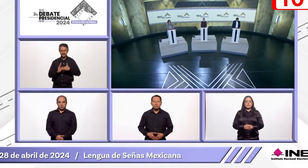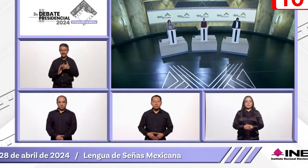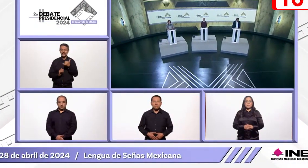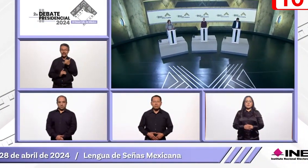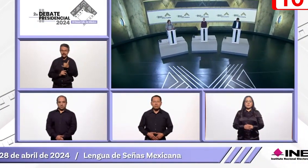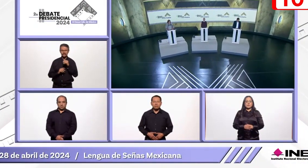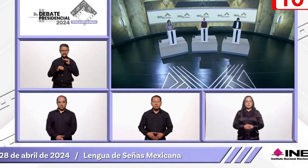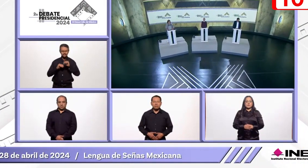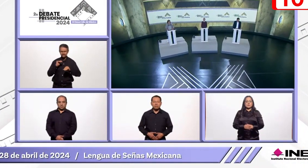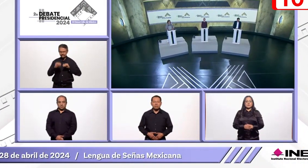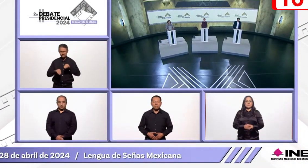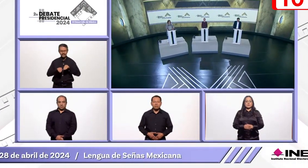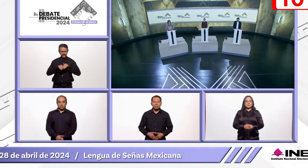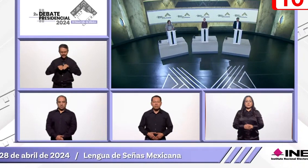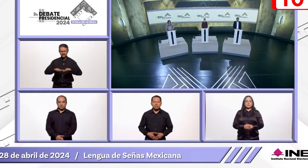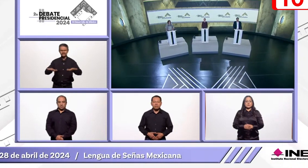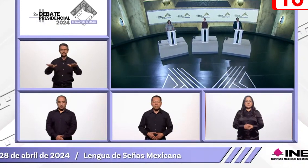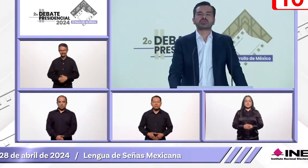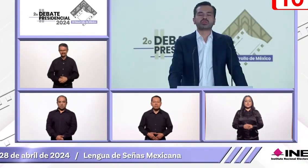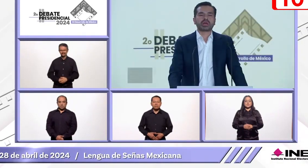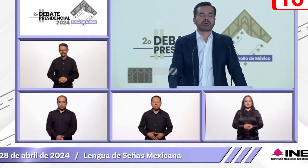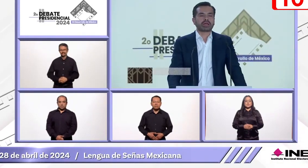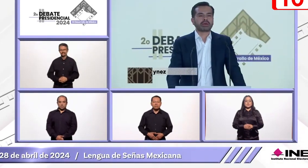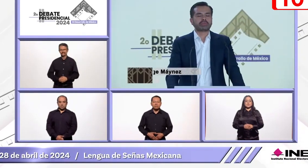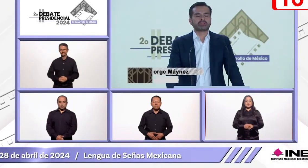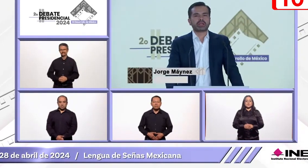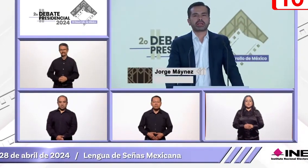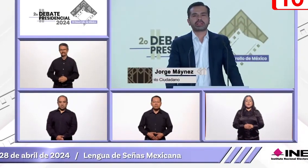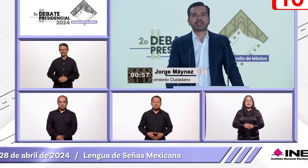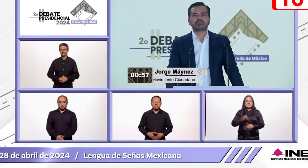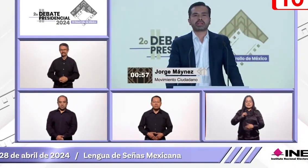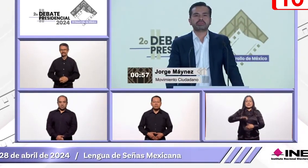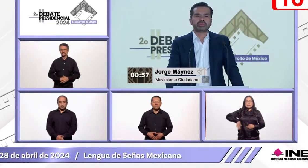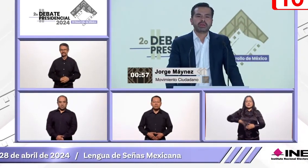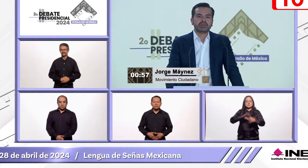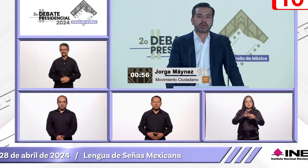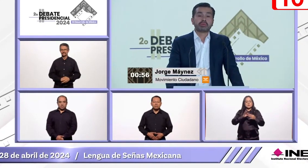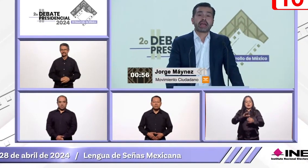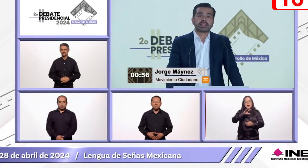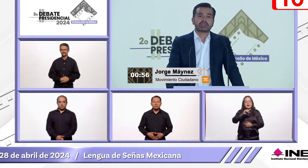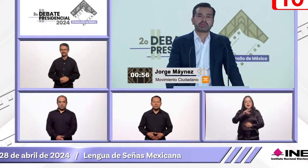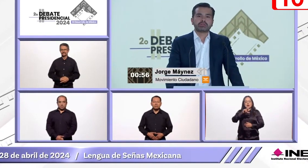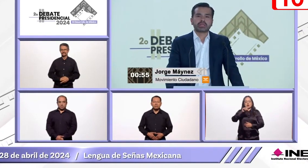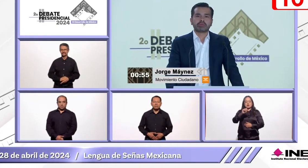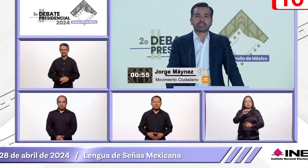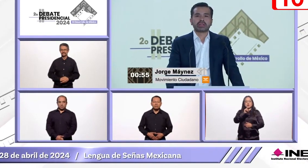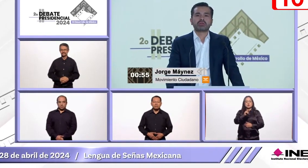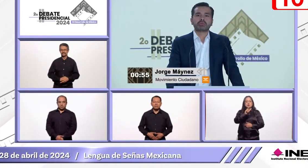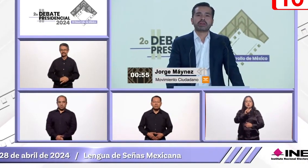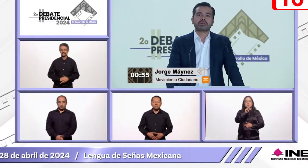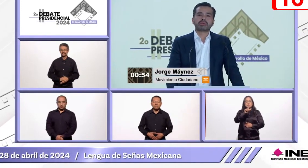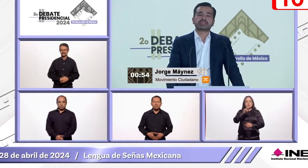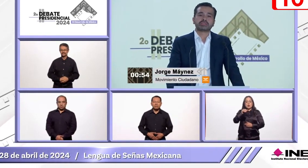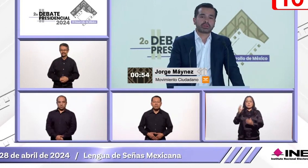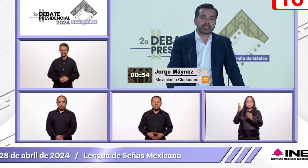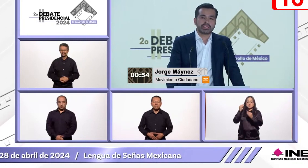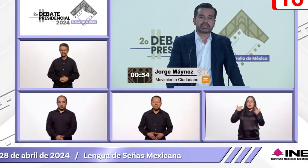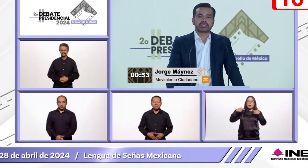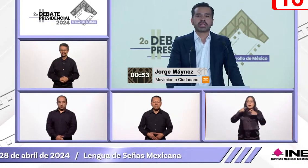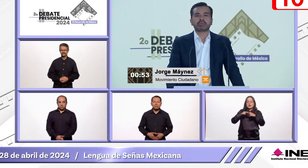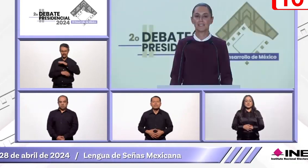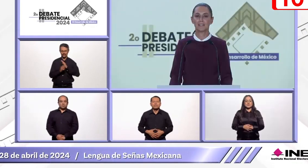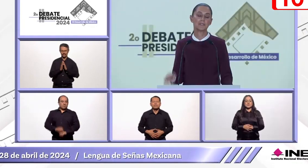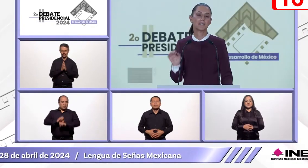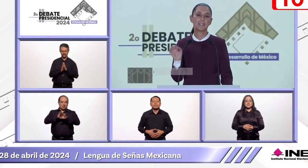último debate sea mejor que las anteriores y que los candidatos presenten propuestas que estén enfocadas a la seguridad y en otros temas que son